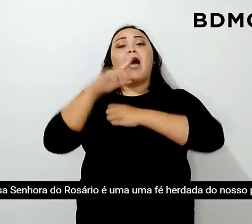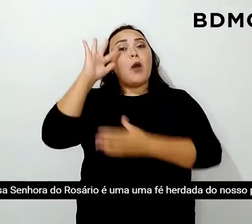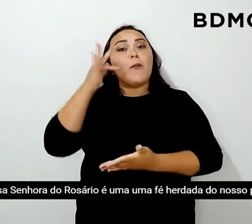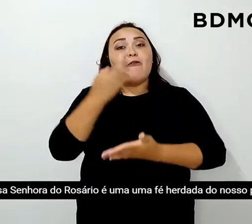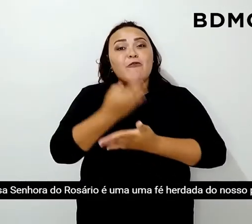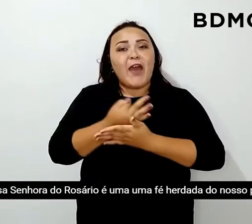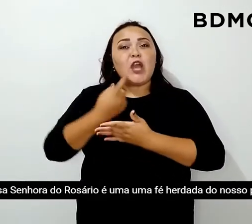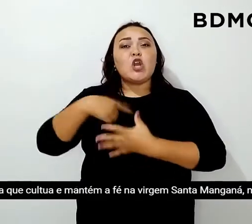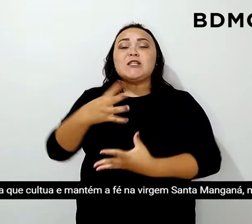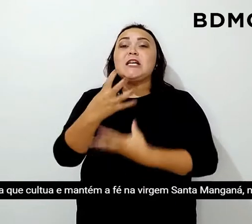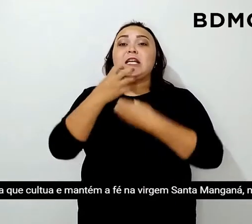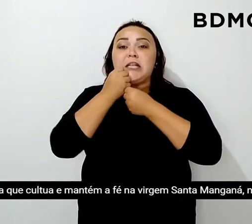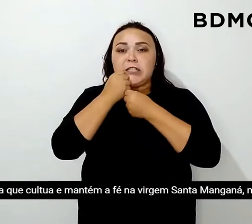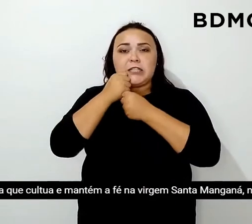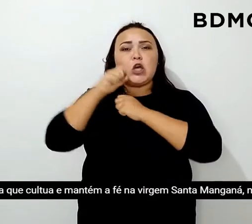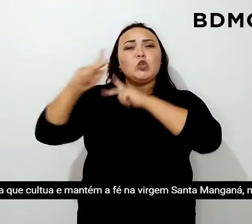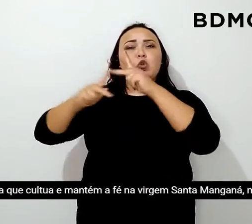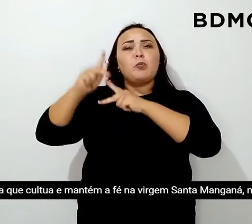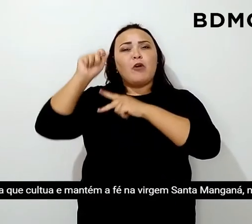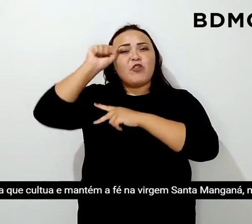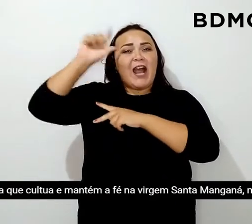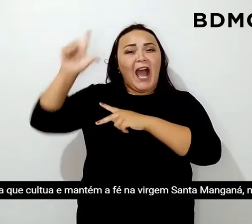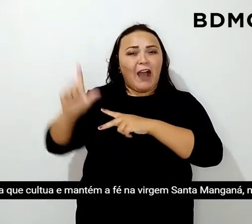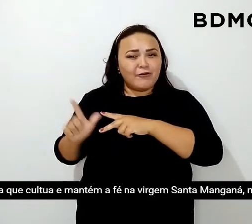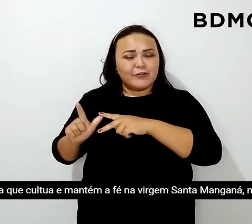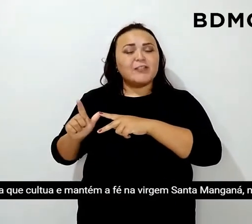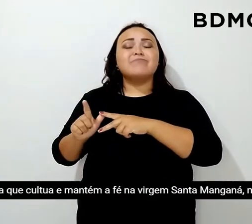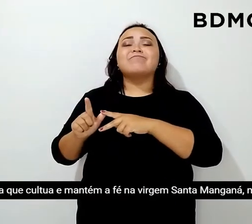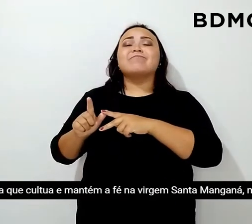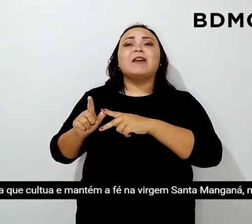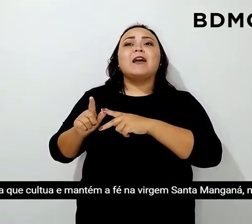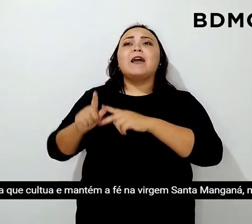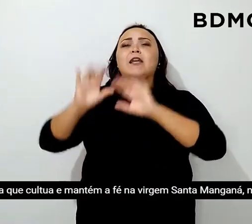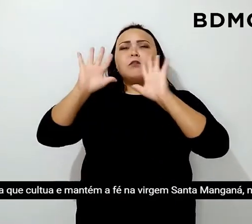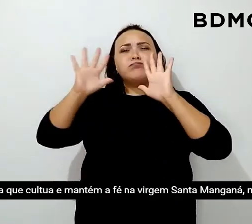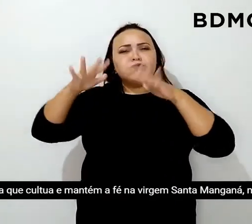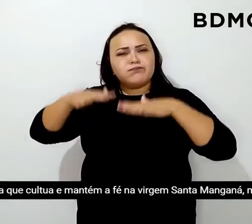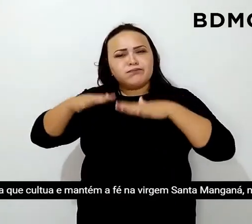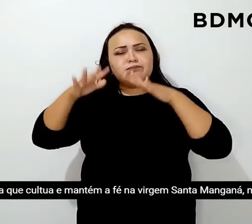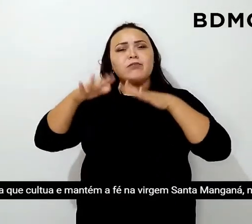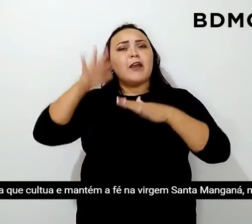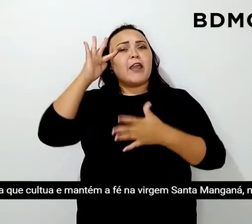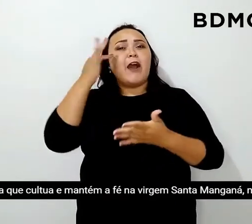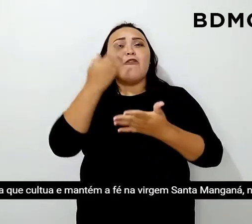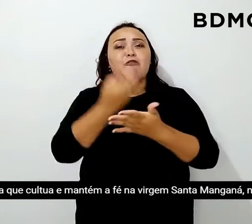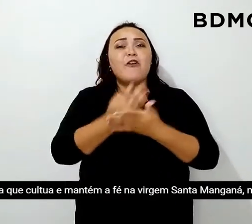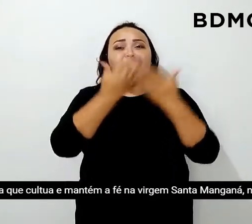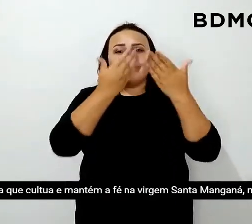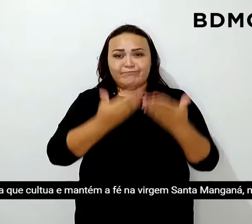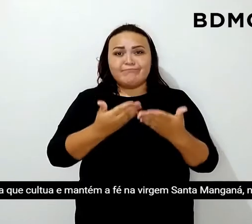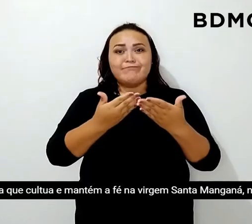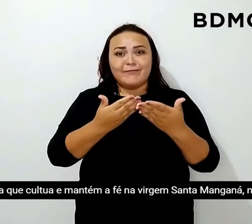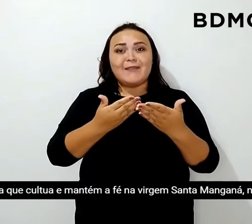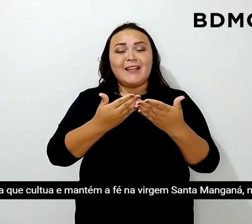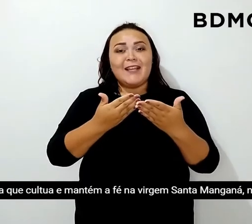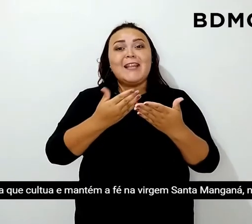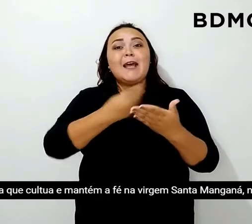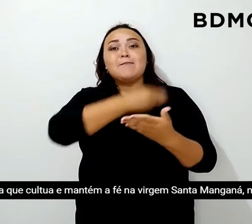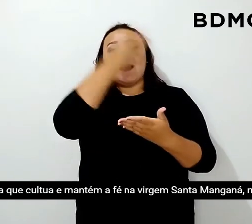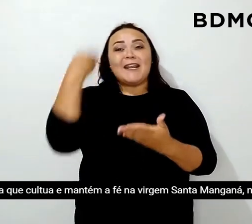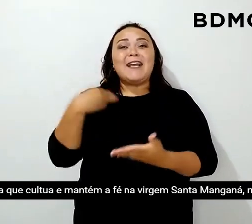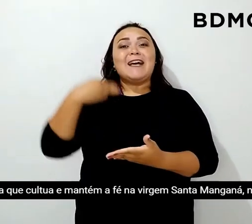nosso povo de África que cultua e mantém a fé na Virgem Santa